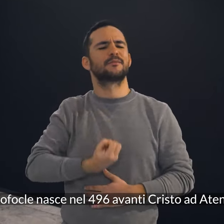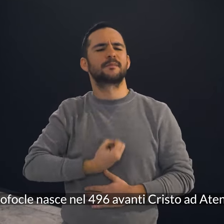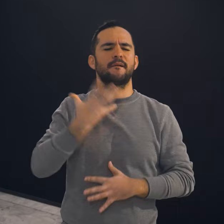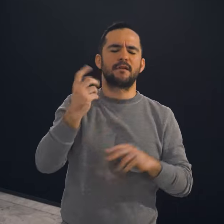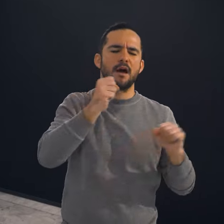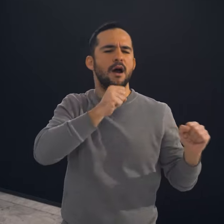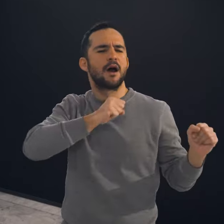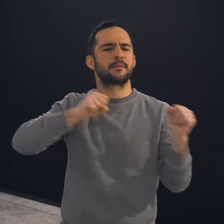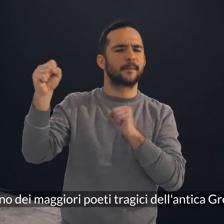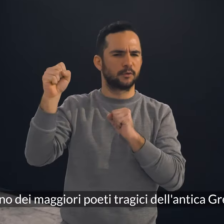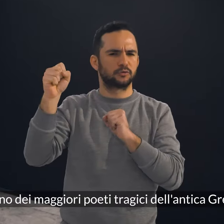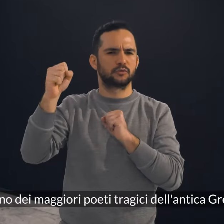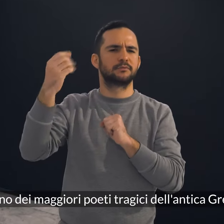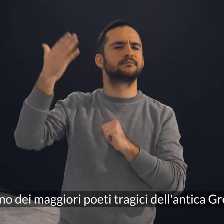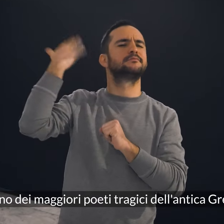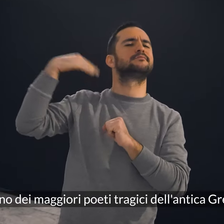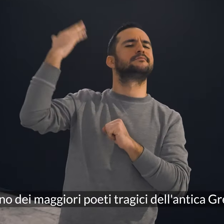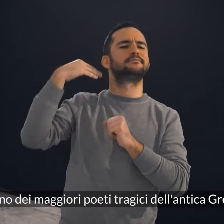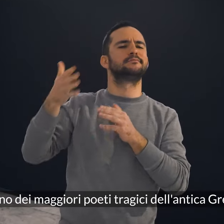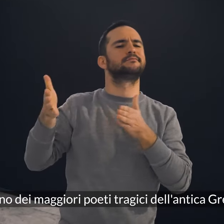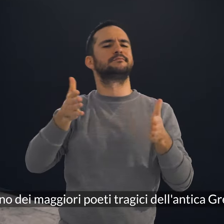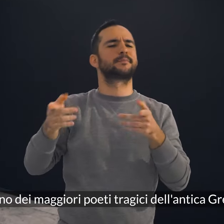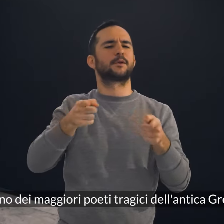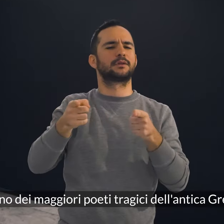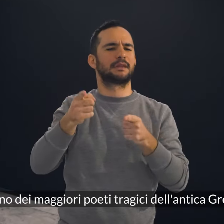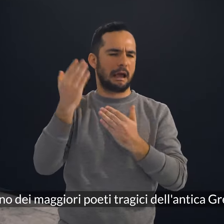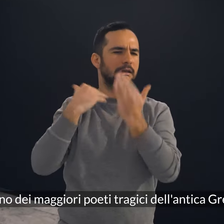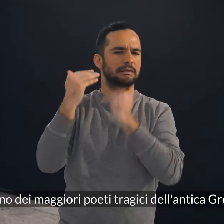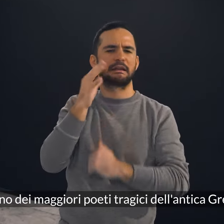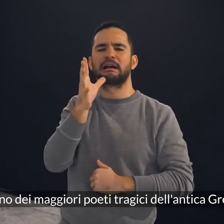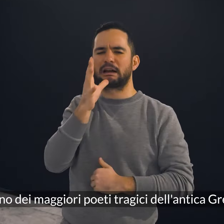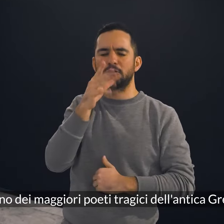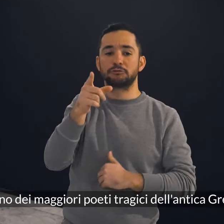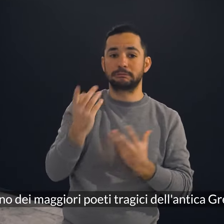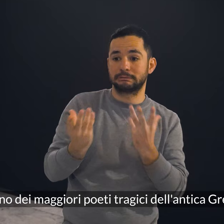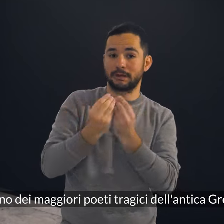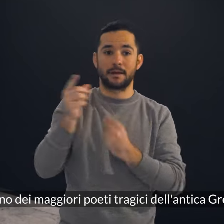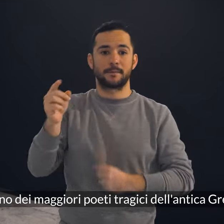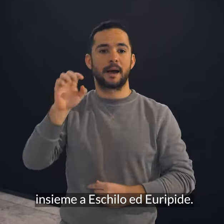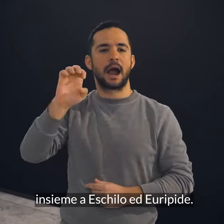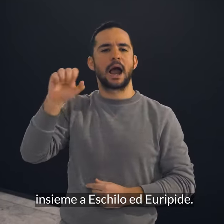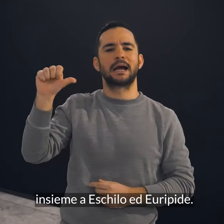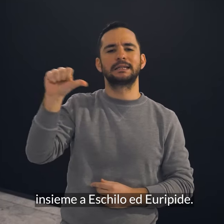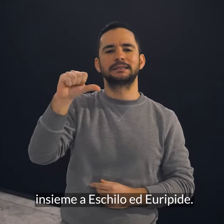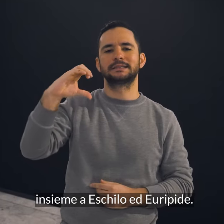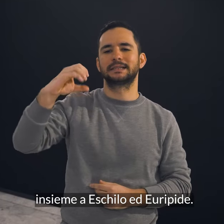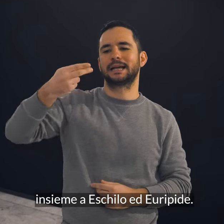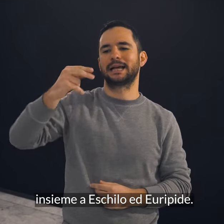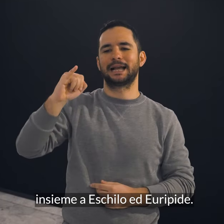È uno dei maggiori poeti tragici dell'antica Grecia insieme ad